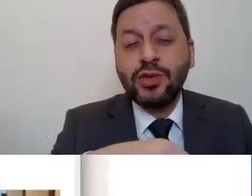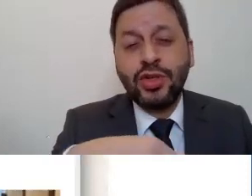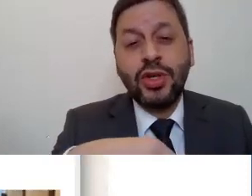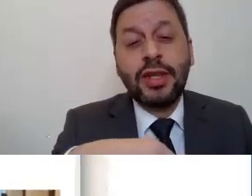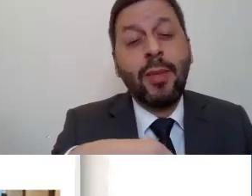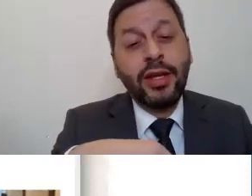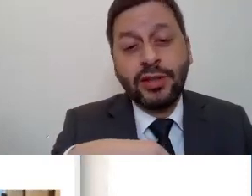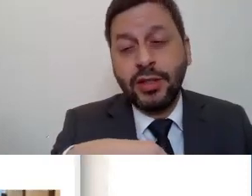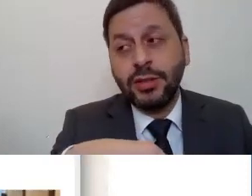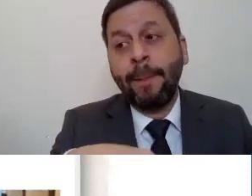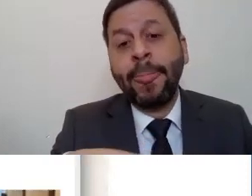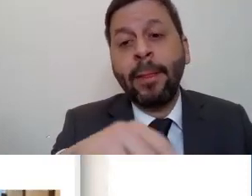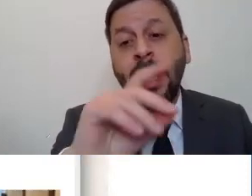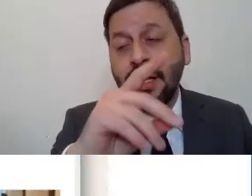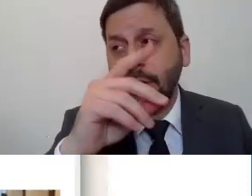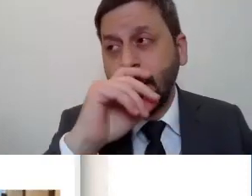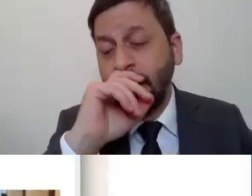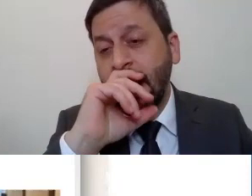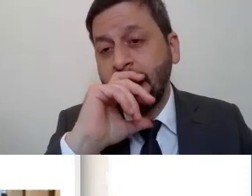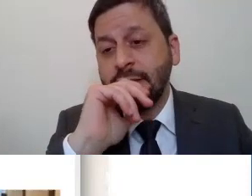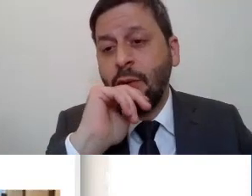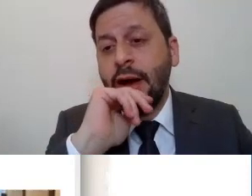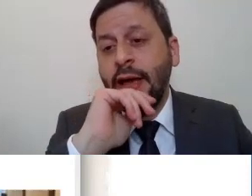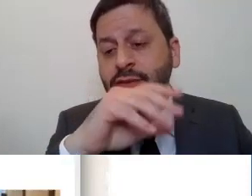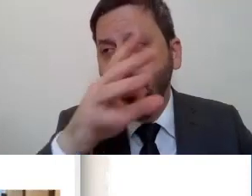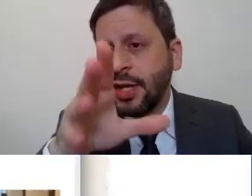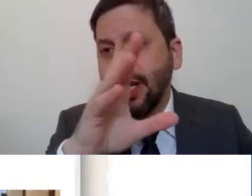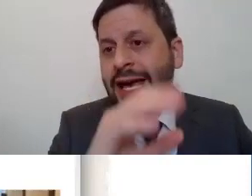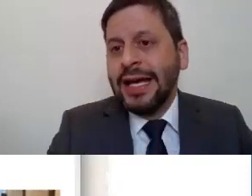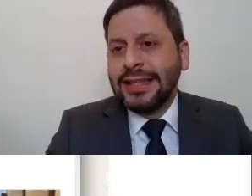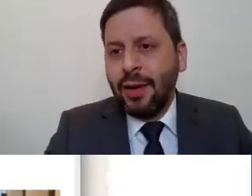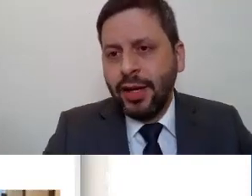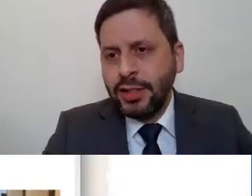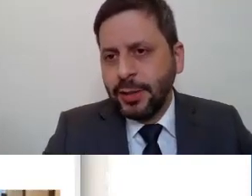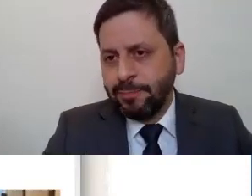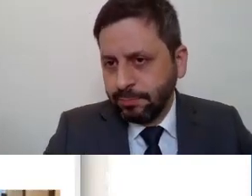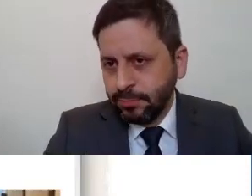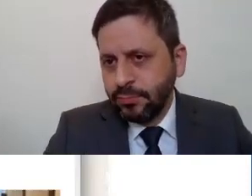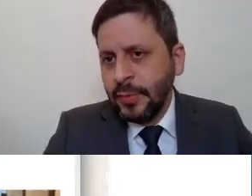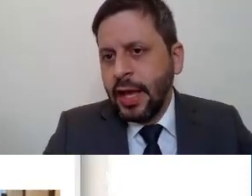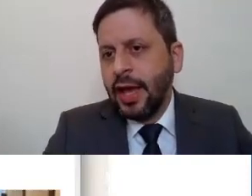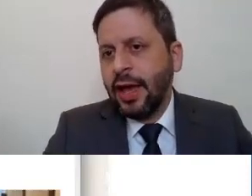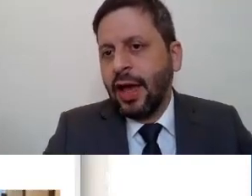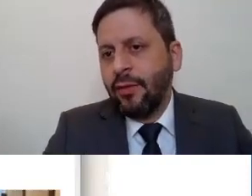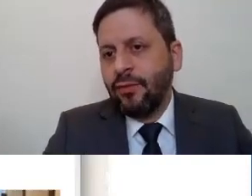e depois de relações trabalhistas. Em relação a esse viés trabalhista,